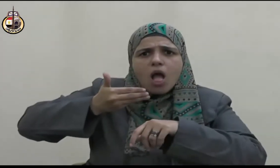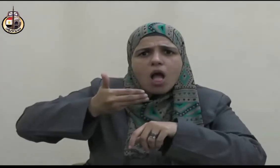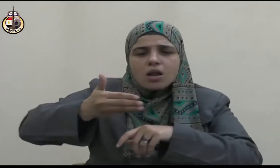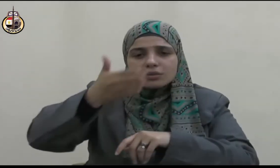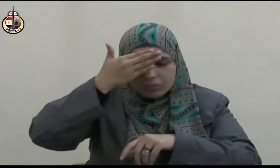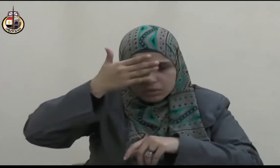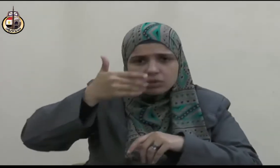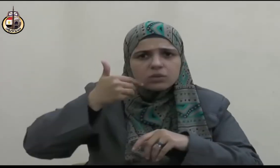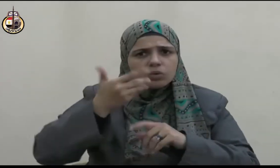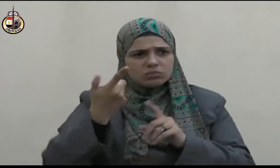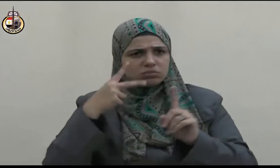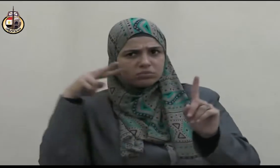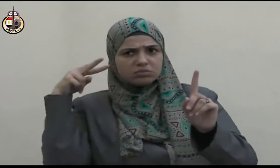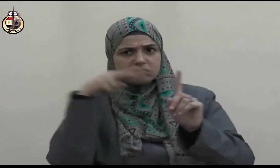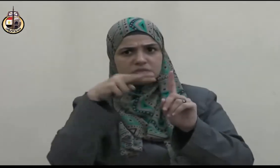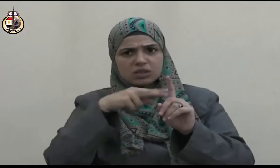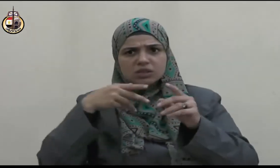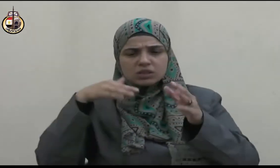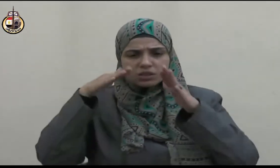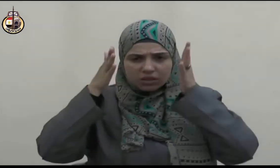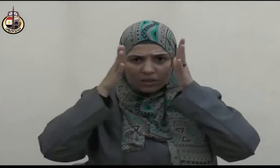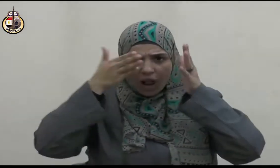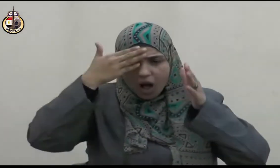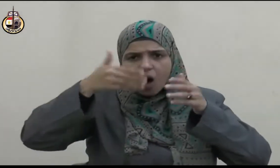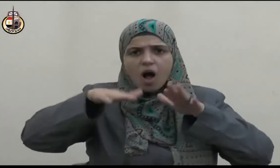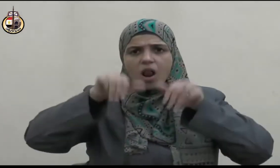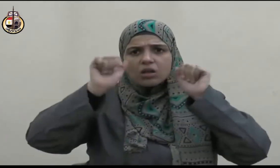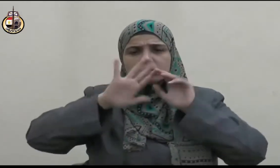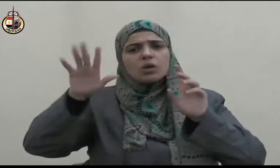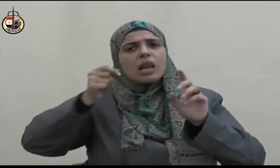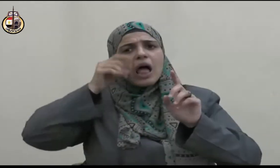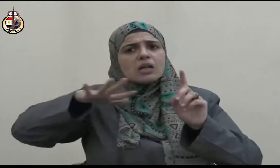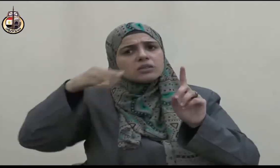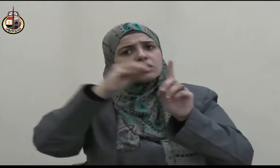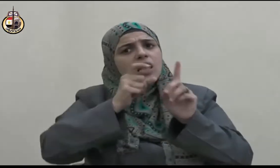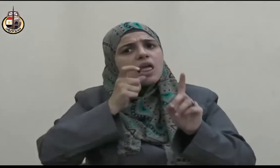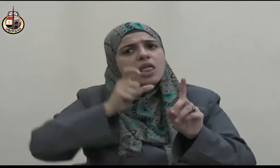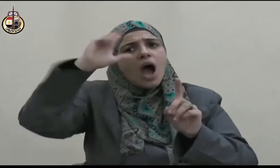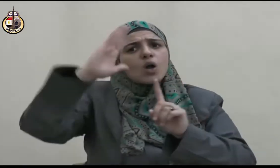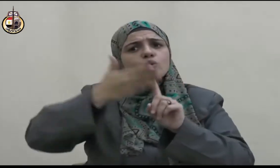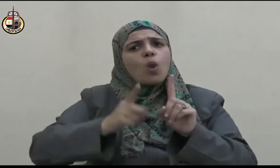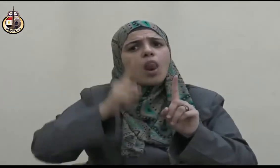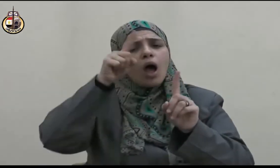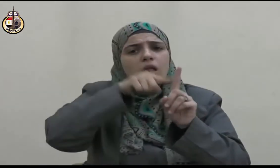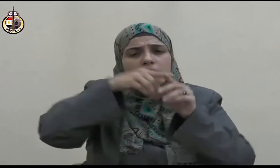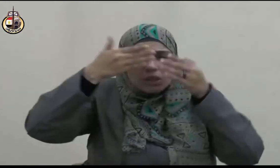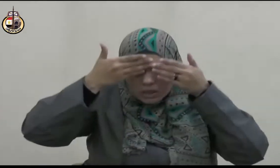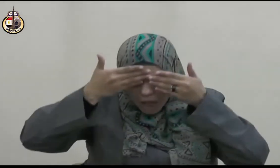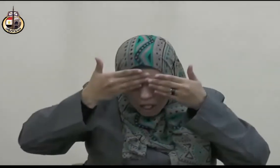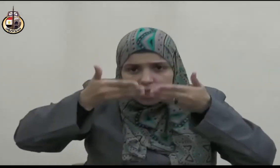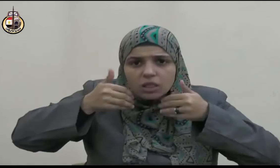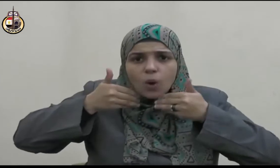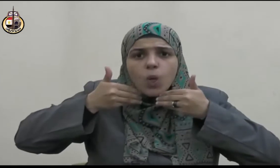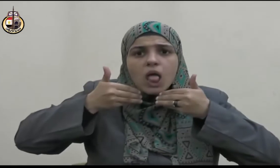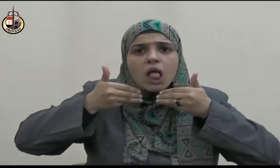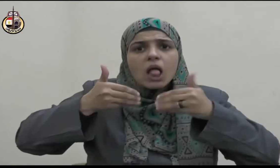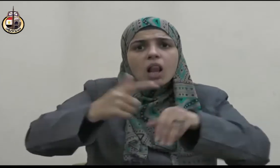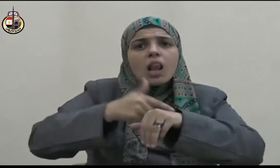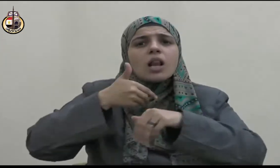ويقول اللهم إني أحبهما فأحبهما وهذا